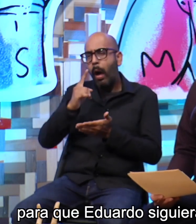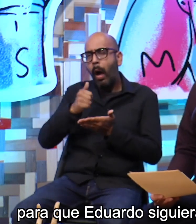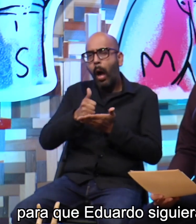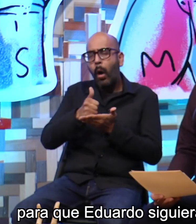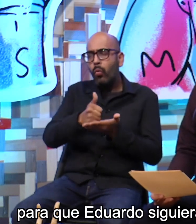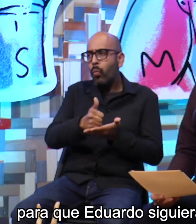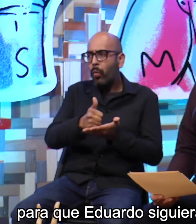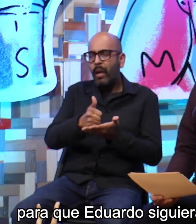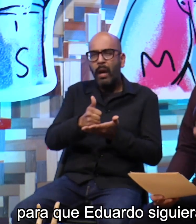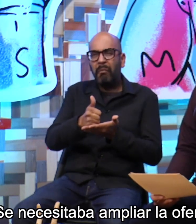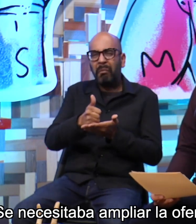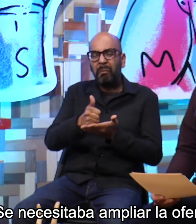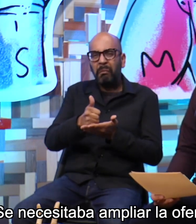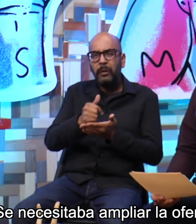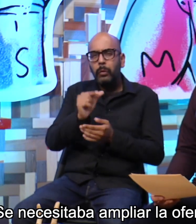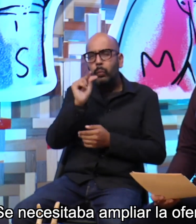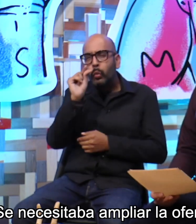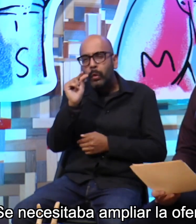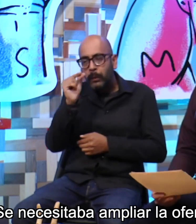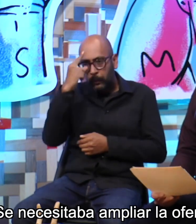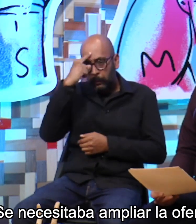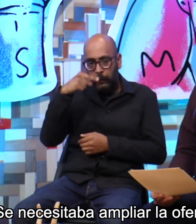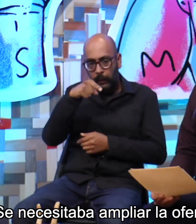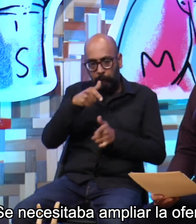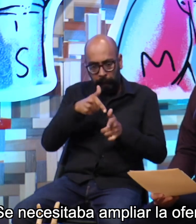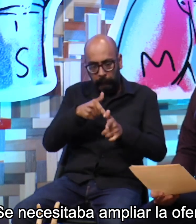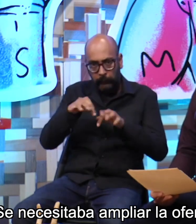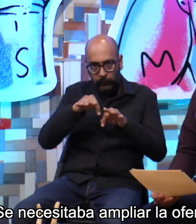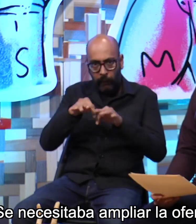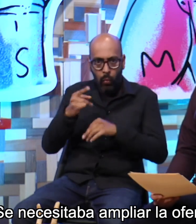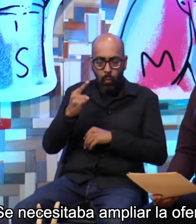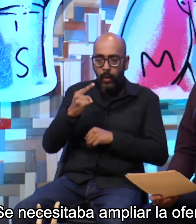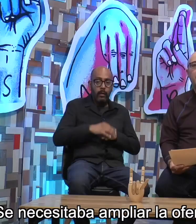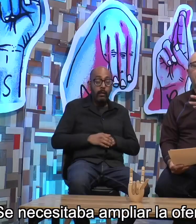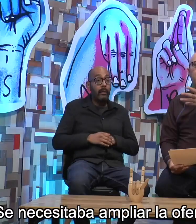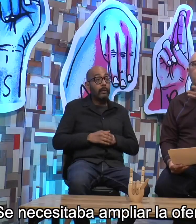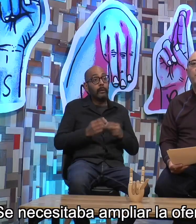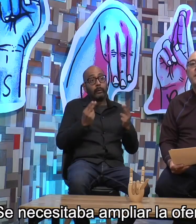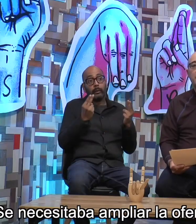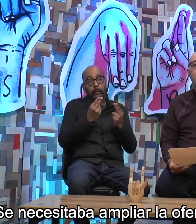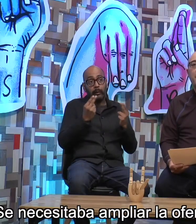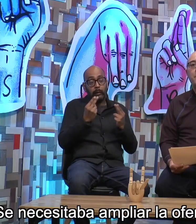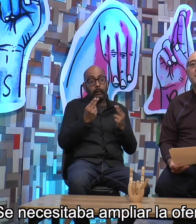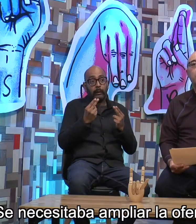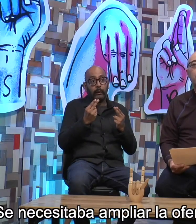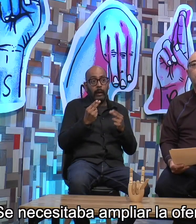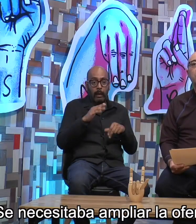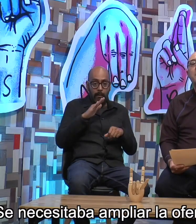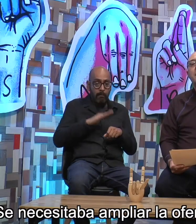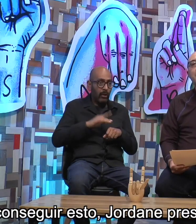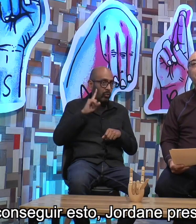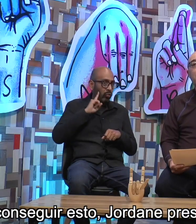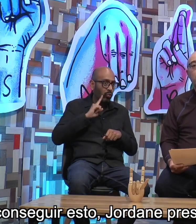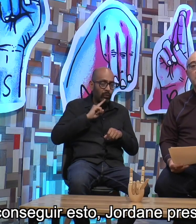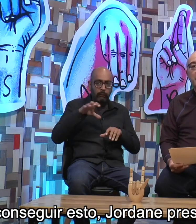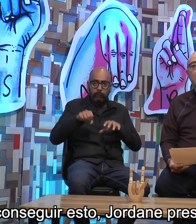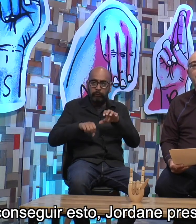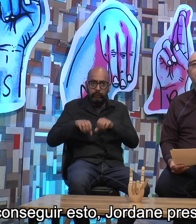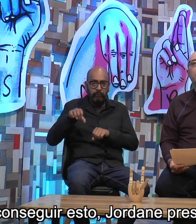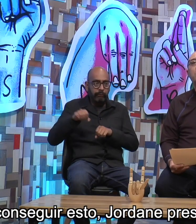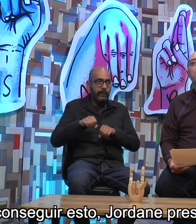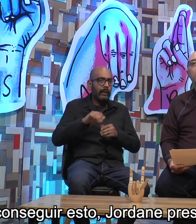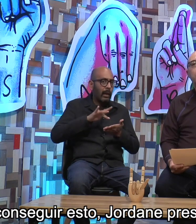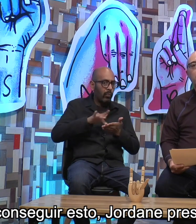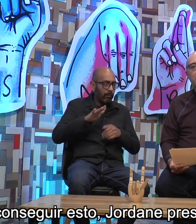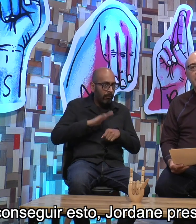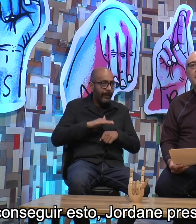siguiera con su trabajo se necesitaba ampliar la oferta para más sordos y para conseguir